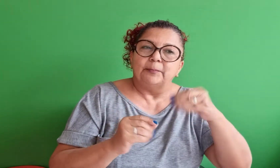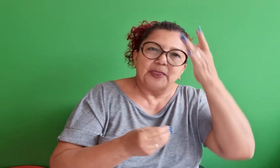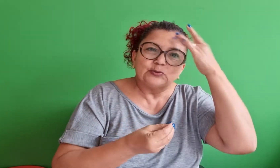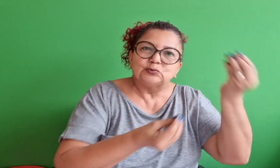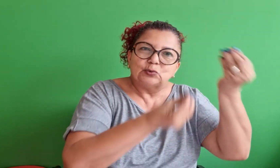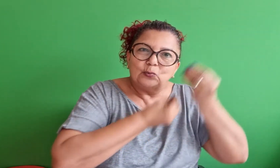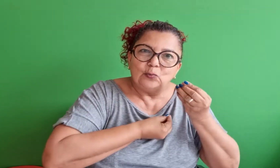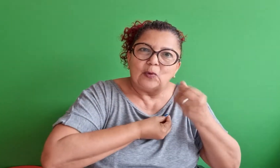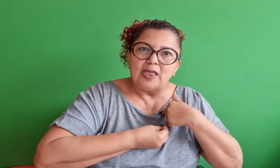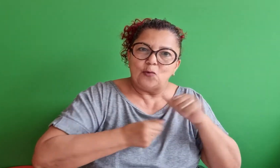como diz